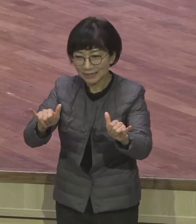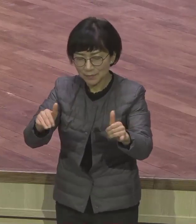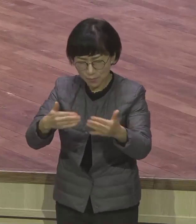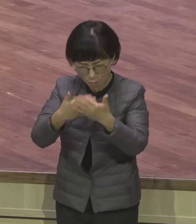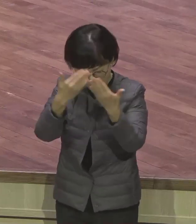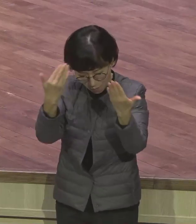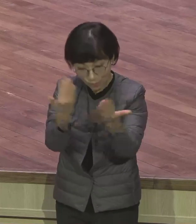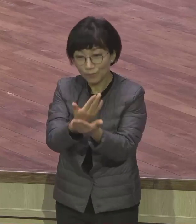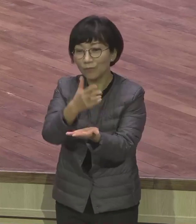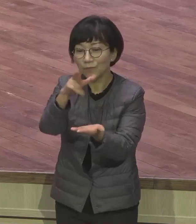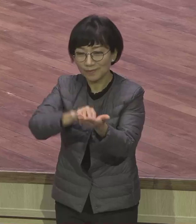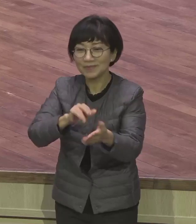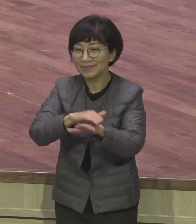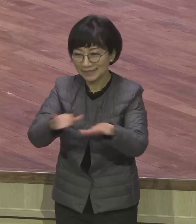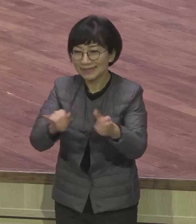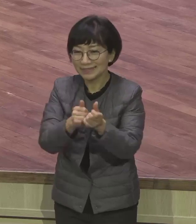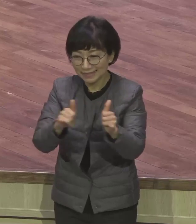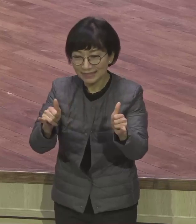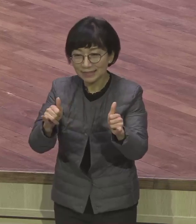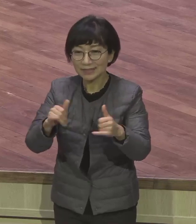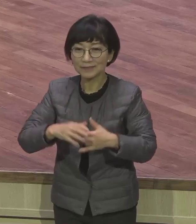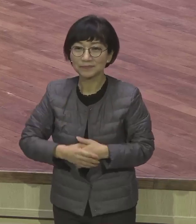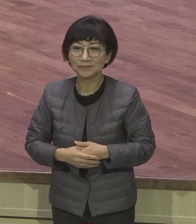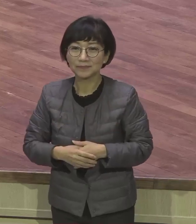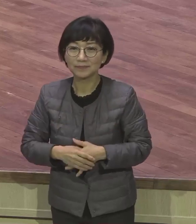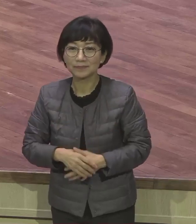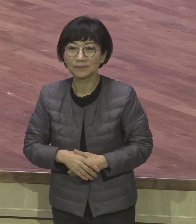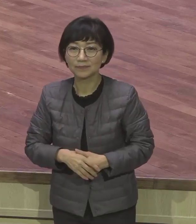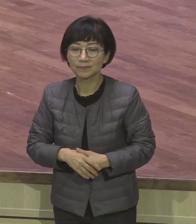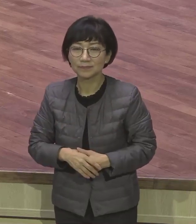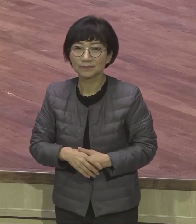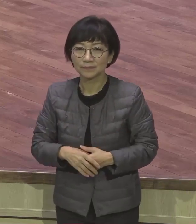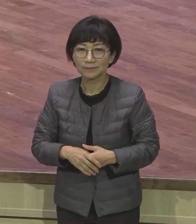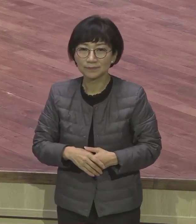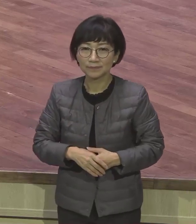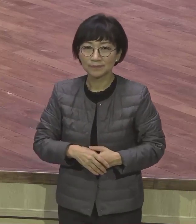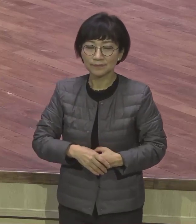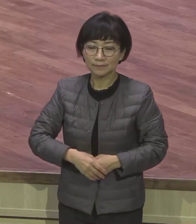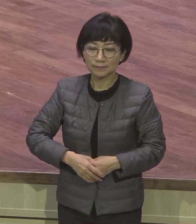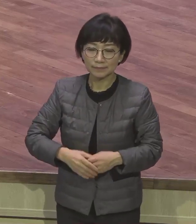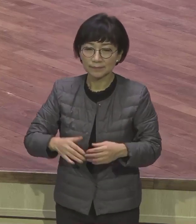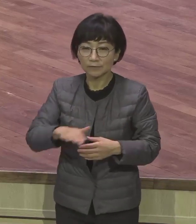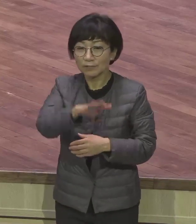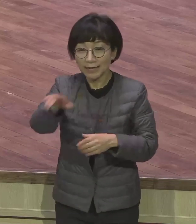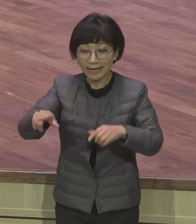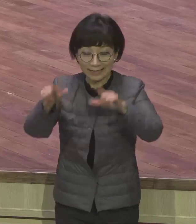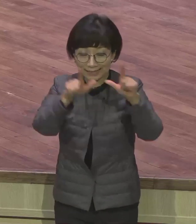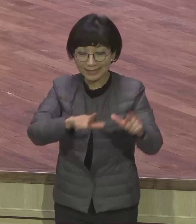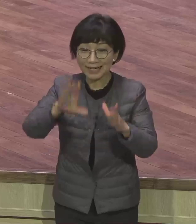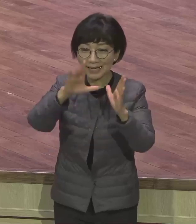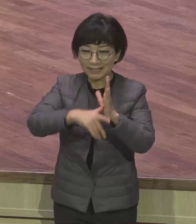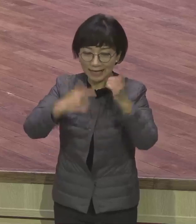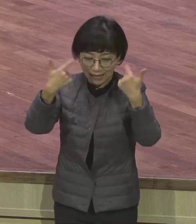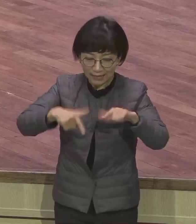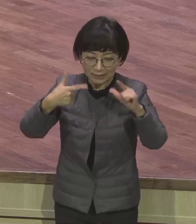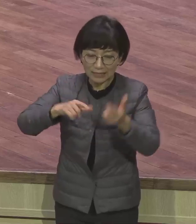인생의 이 모든 관점이 그리스도가 되면요 그 삶이 어떻게 해요 그리스도 다 그리스도